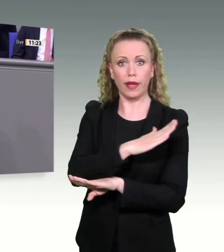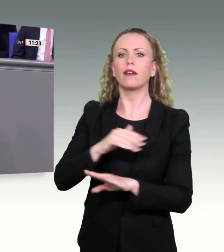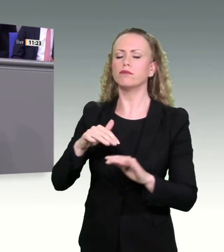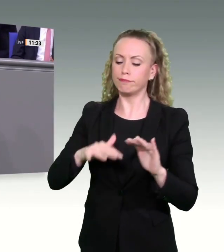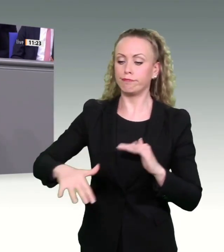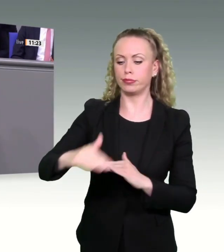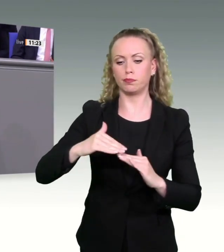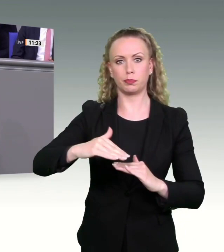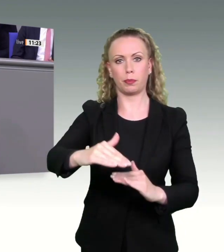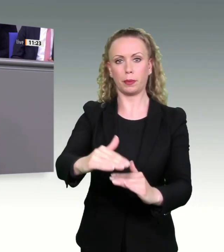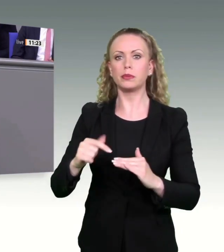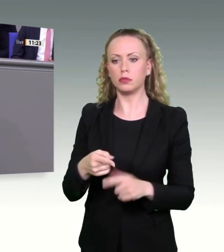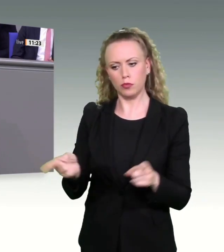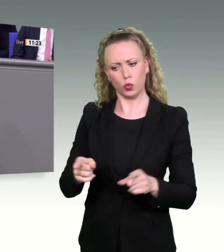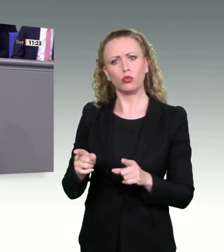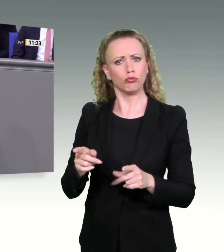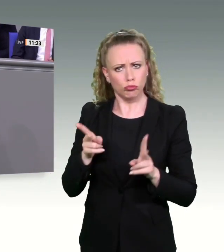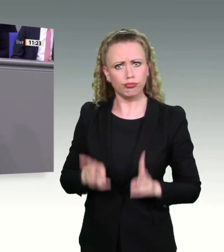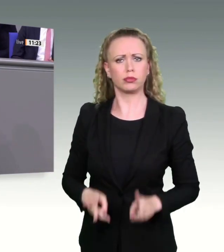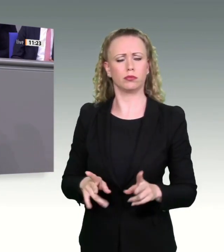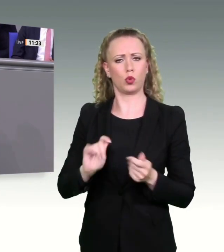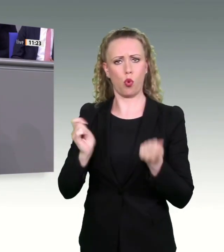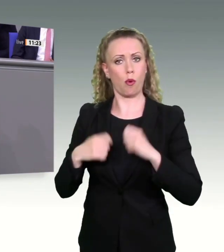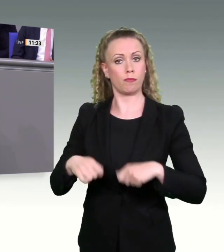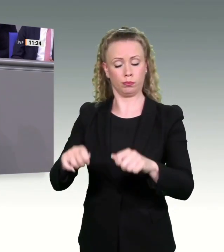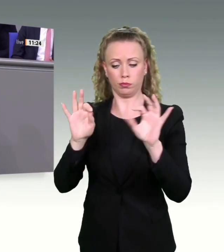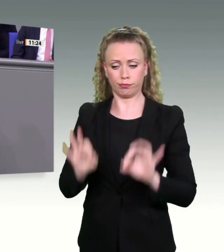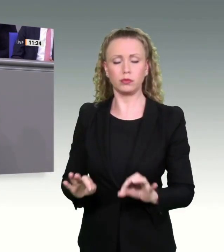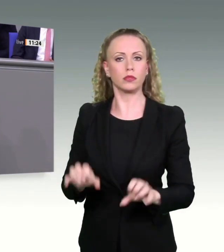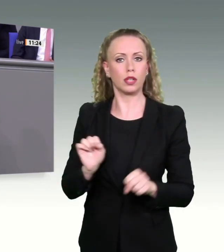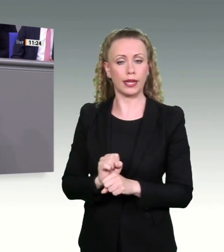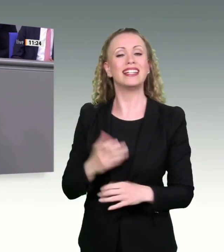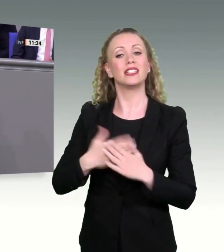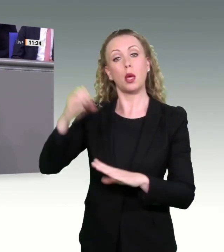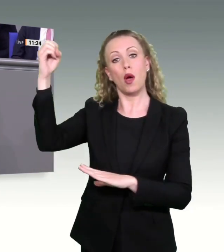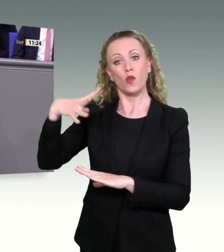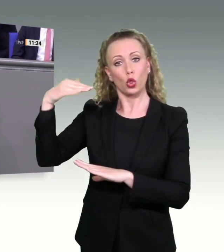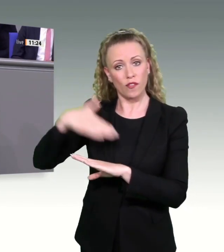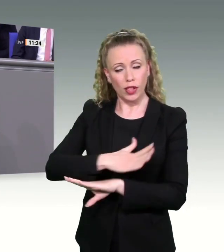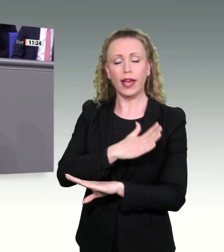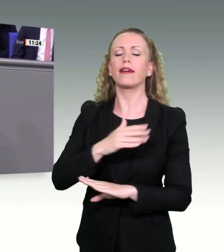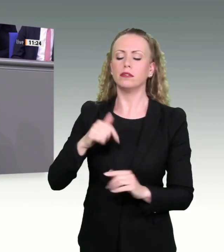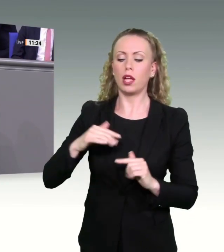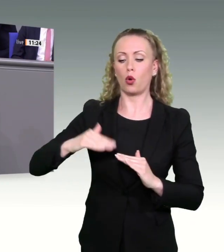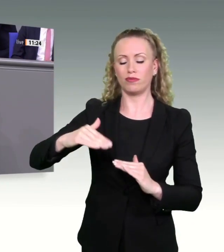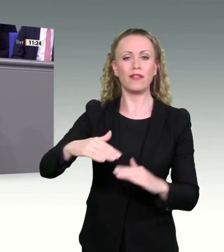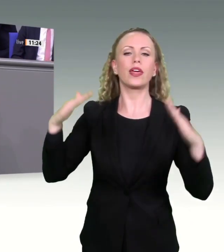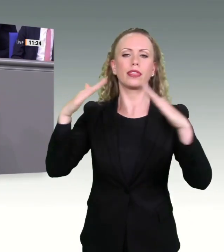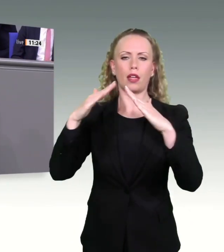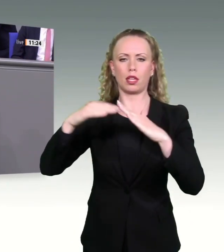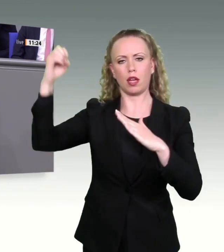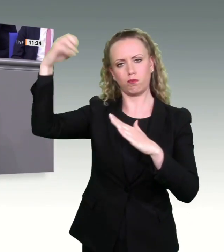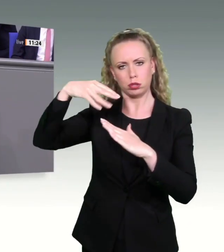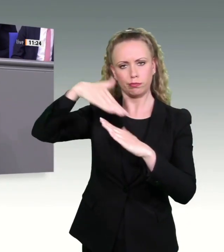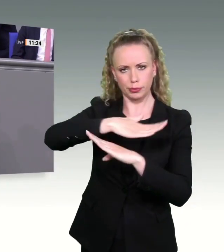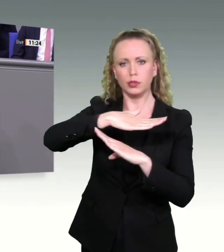Ausnahme und nicht die Regel. Aus diesem Grund sollten für den Ausbau von Photovoltaikanlagen Dachflächen und nicht Freiflächen